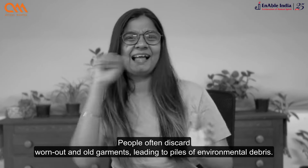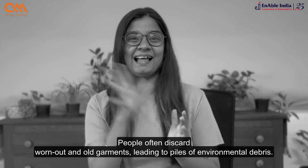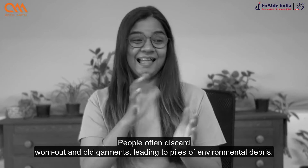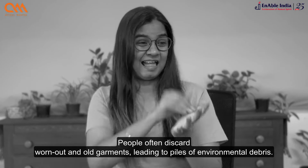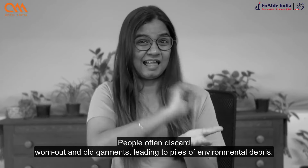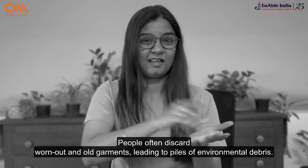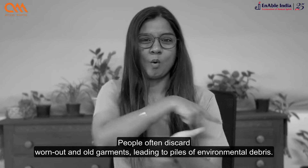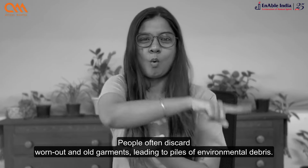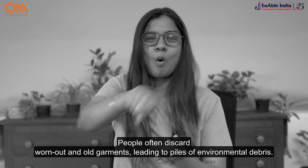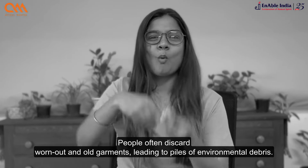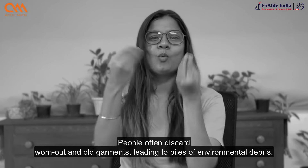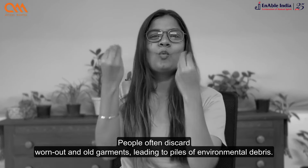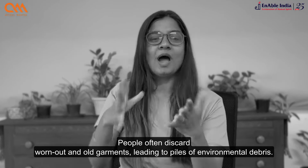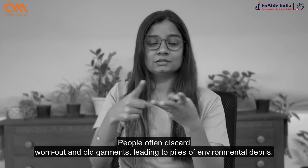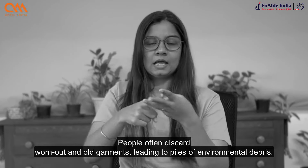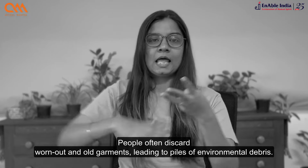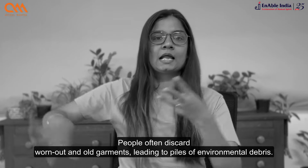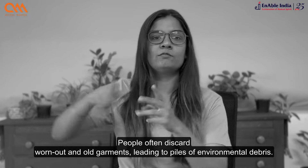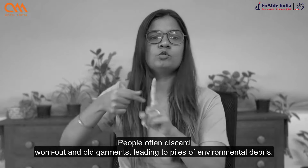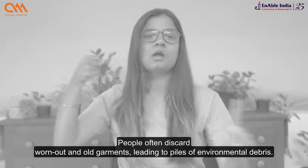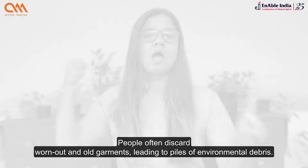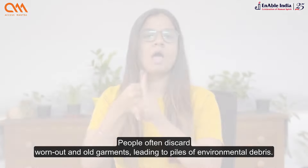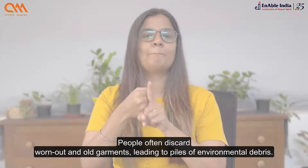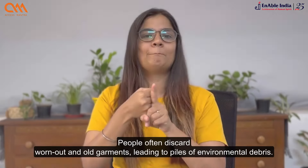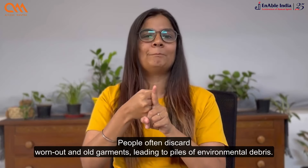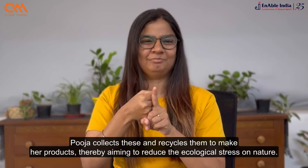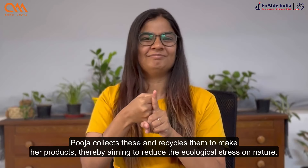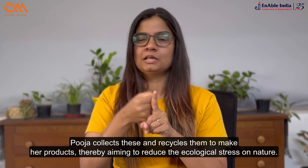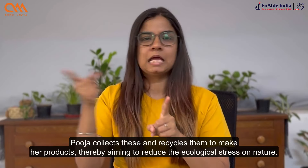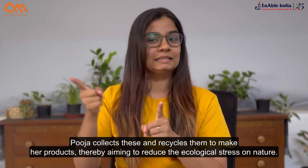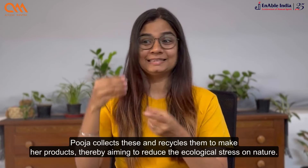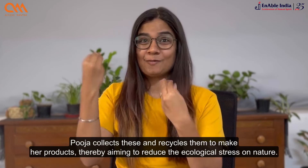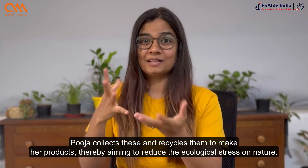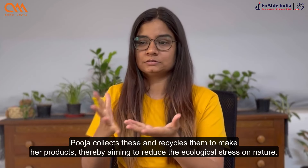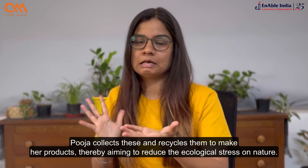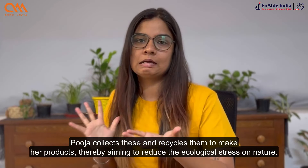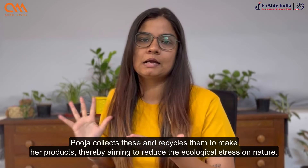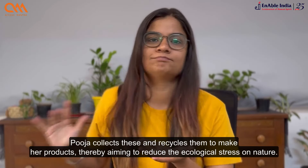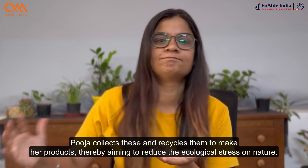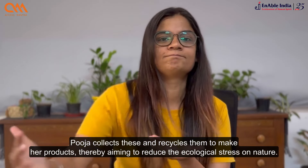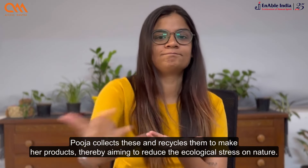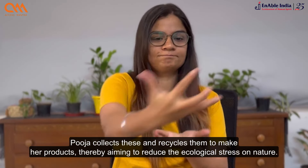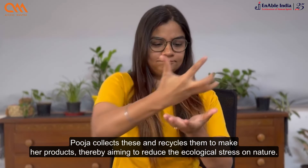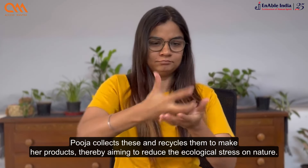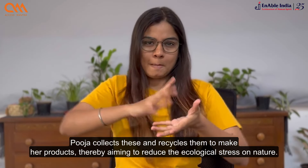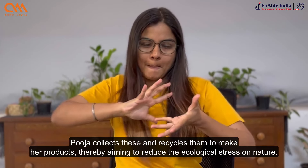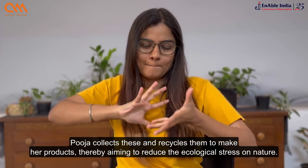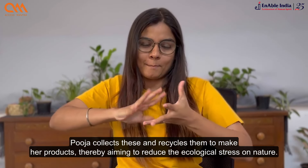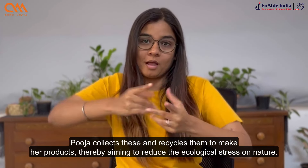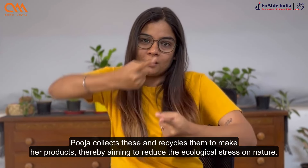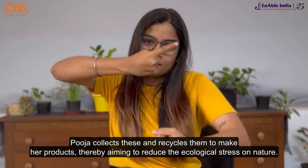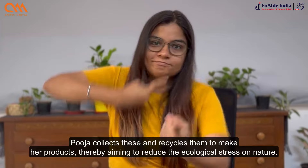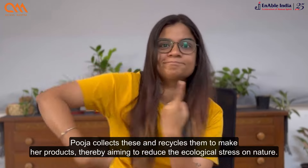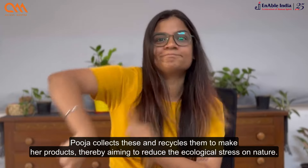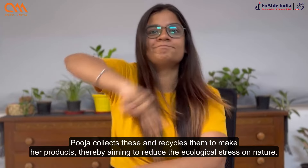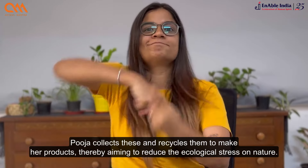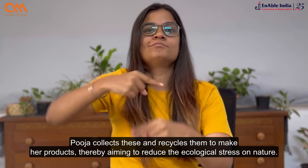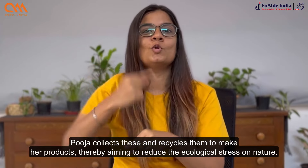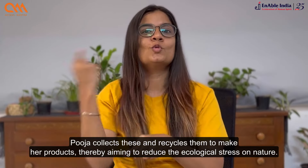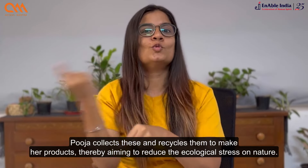उन्हें उत्पार बनाने के लिए उनका उनर्चकरन करती है, जिससे प्रकृती पर पारिस्थितिक तनाव को कम करने का लक्षा